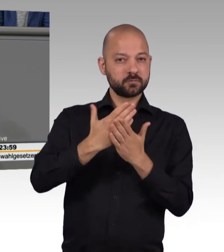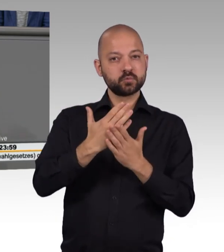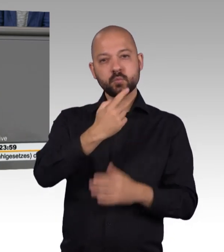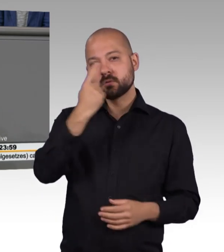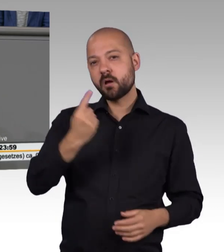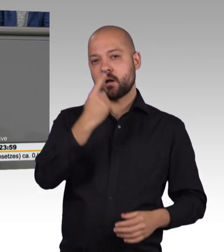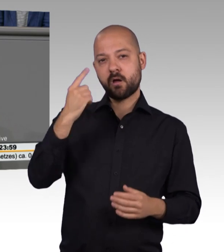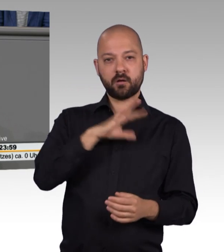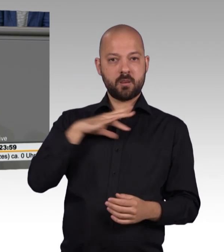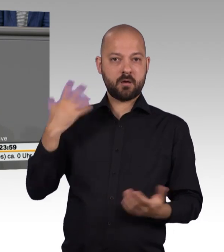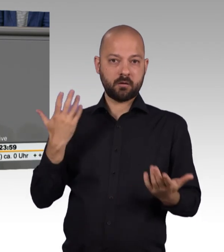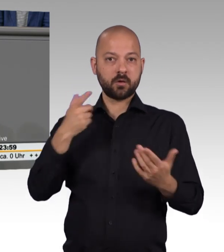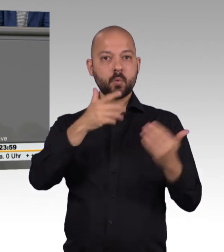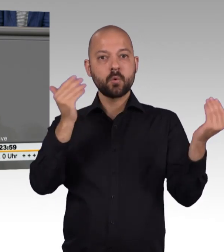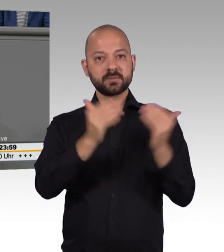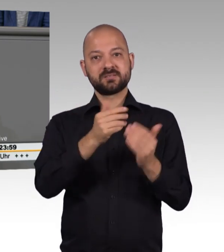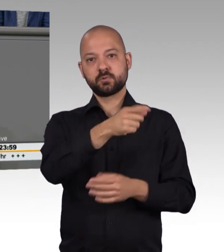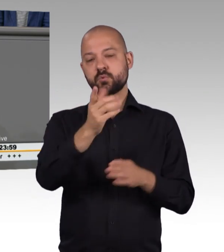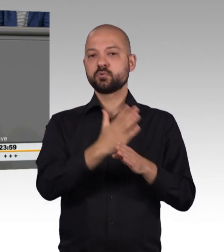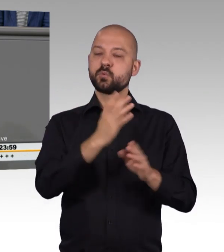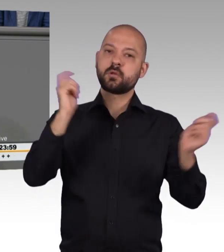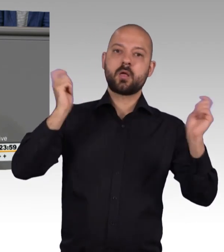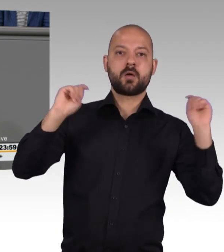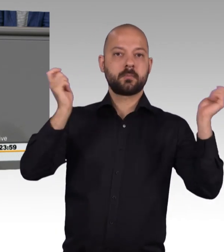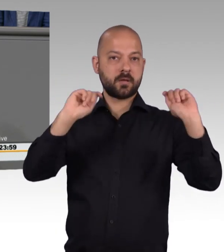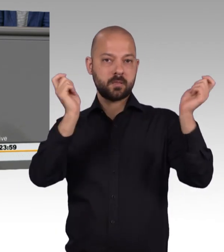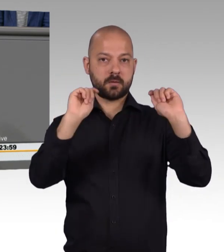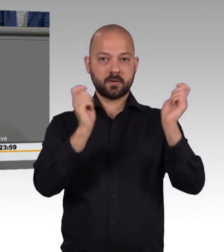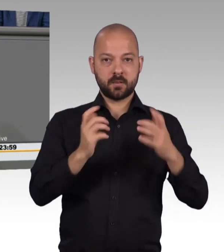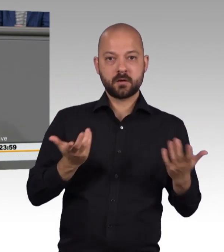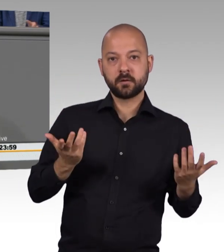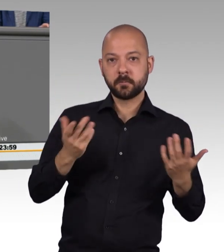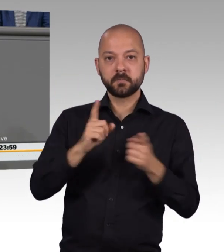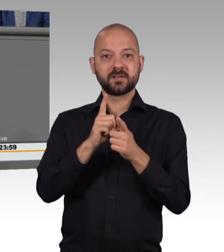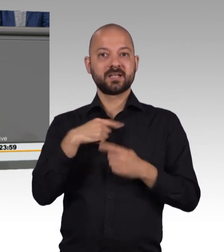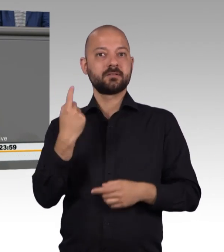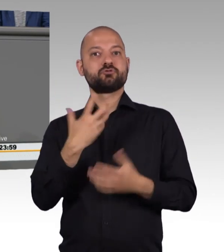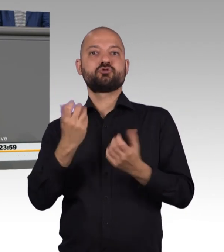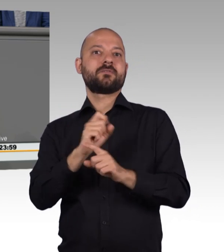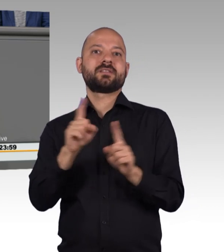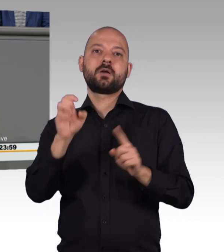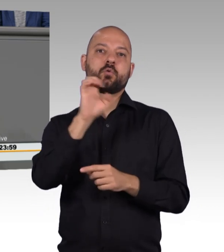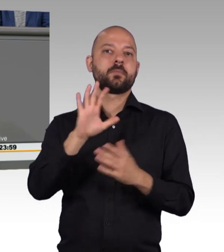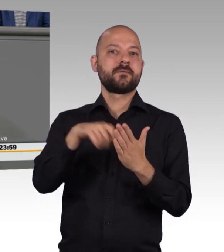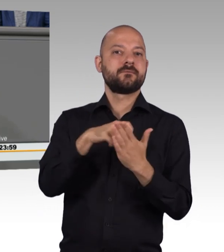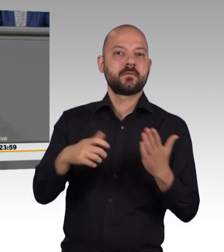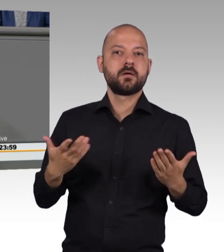großen Alarm geschlagen, dass wir mit unserem Gesetz die Europawahl nicht mehr erreichen. Offen gestanden, ich habe das auch bedauert. Und, Frau